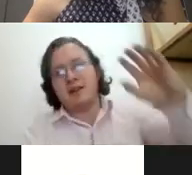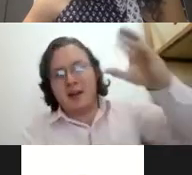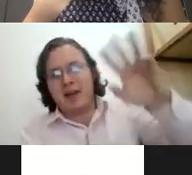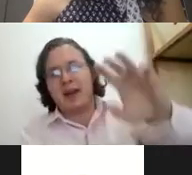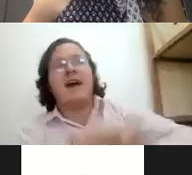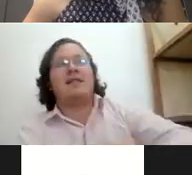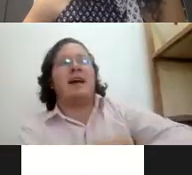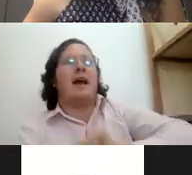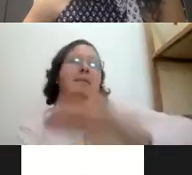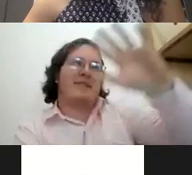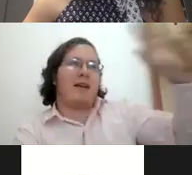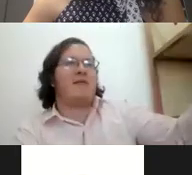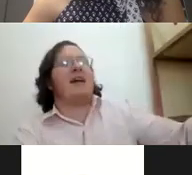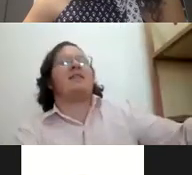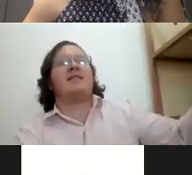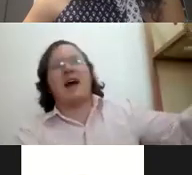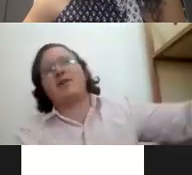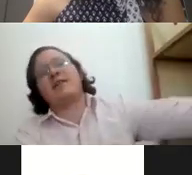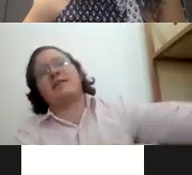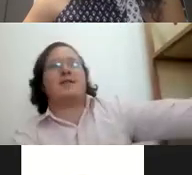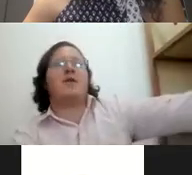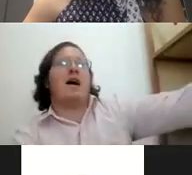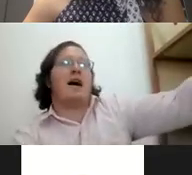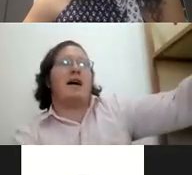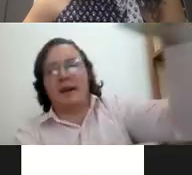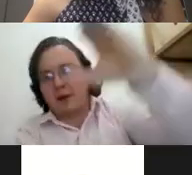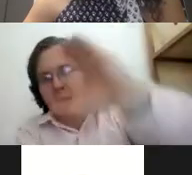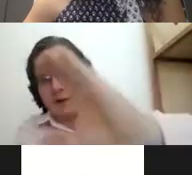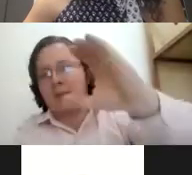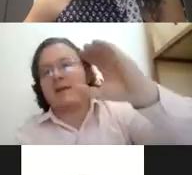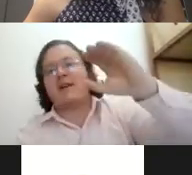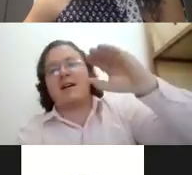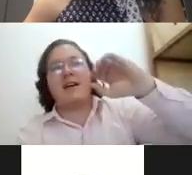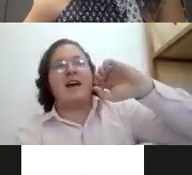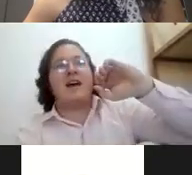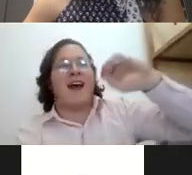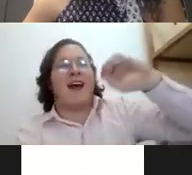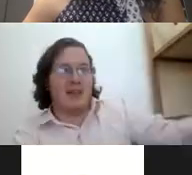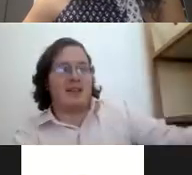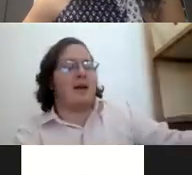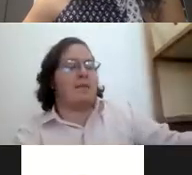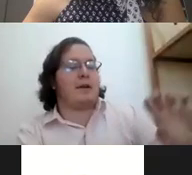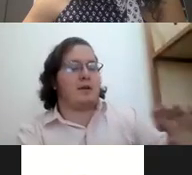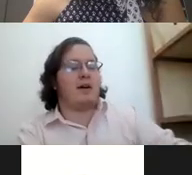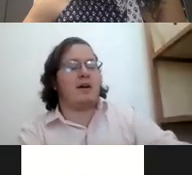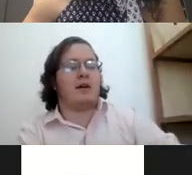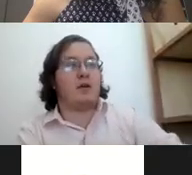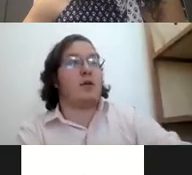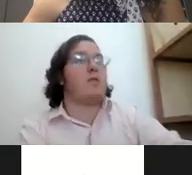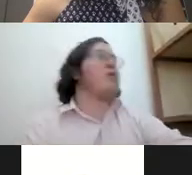chip de capacidad diferentes ya no se dice eso a persona con discapacidad ya no se dice persona sordomuda